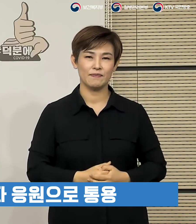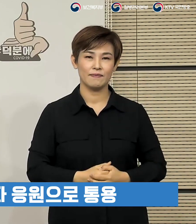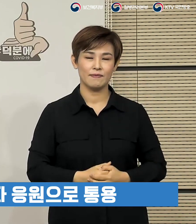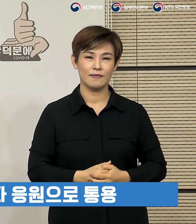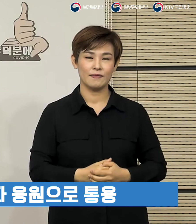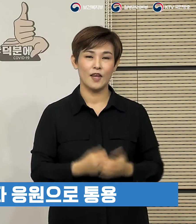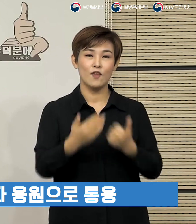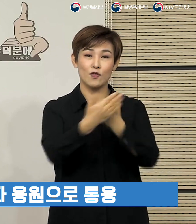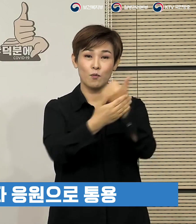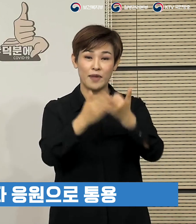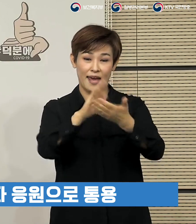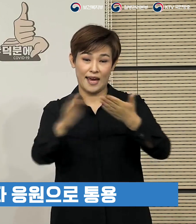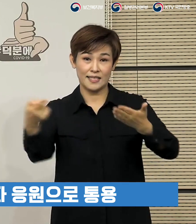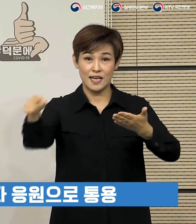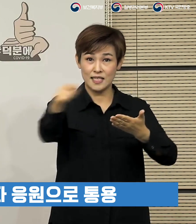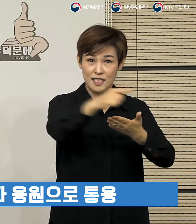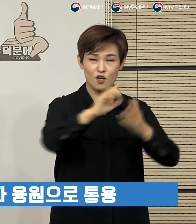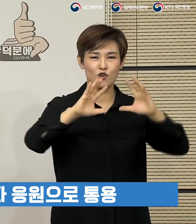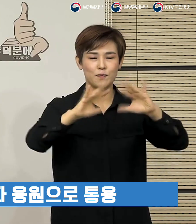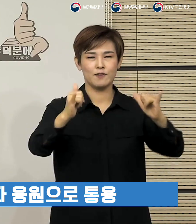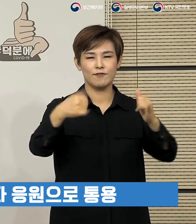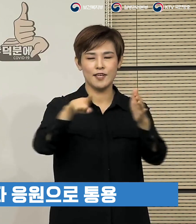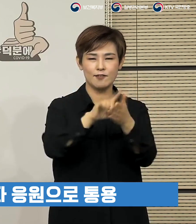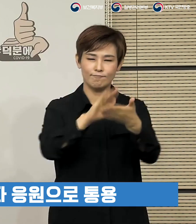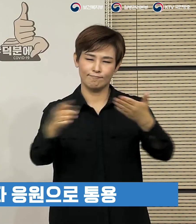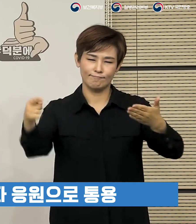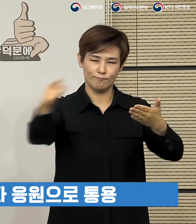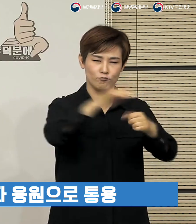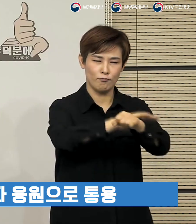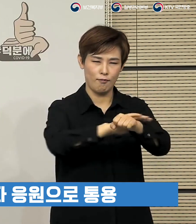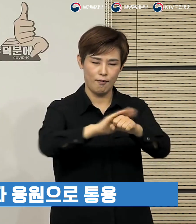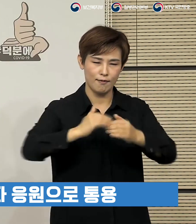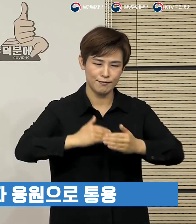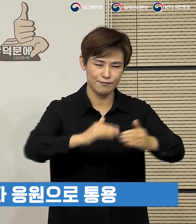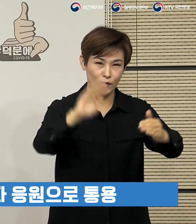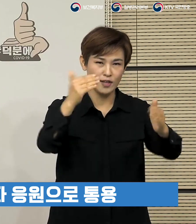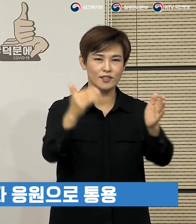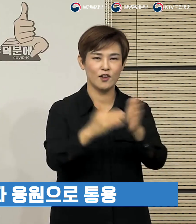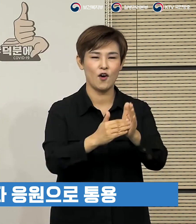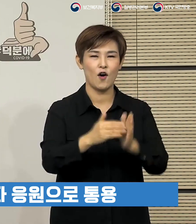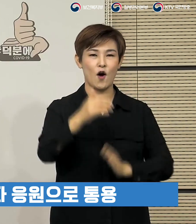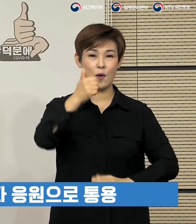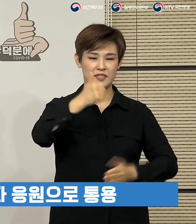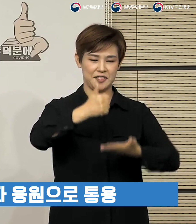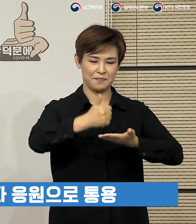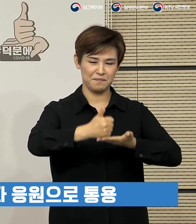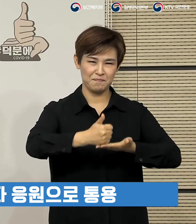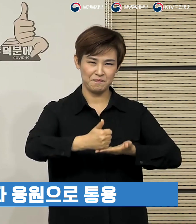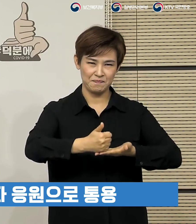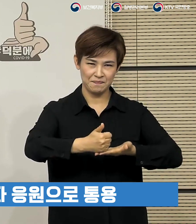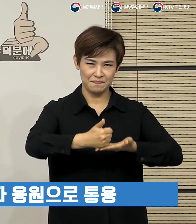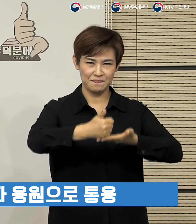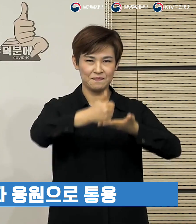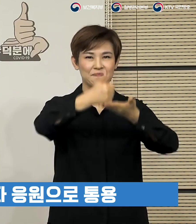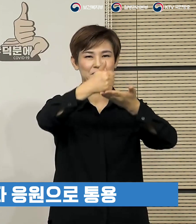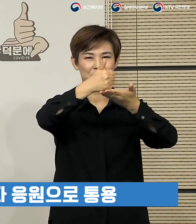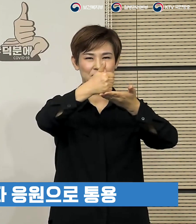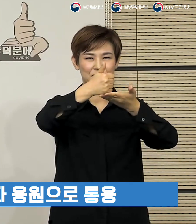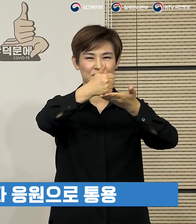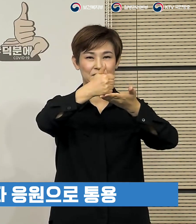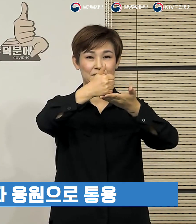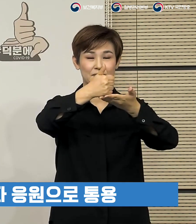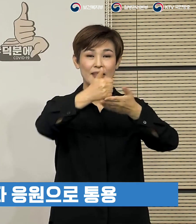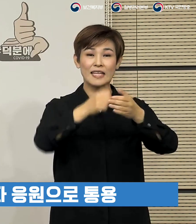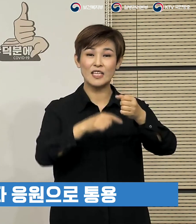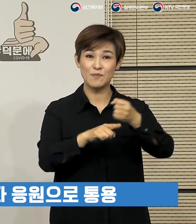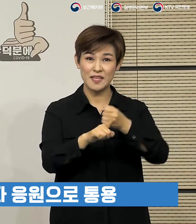챌린지가 대국민 캠페인으로 자리매김하면서 엄지를 들어올려 상대방의 존경과 감사를